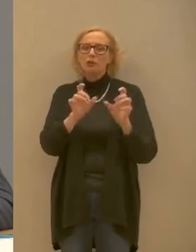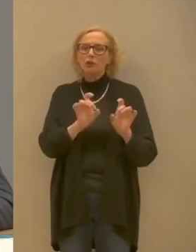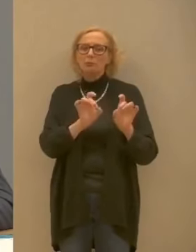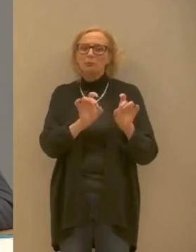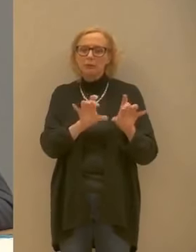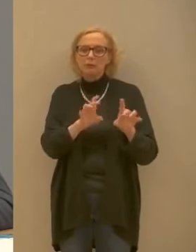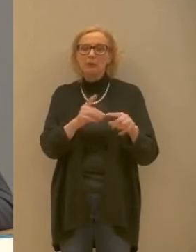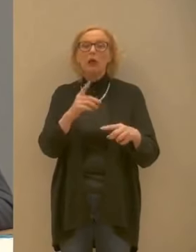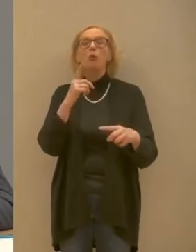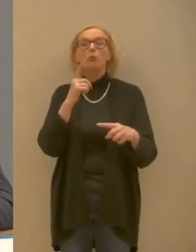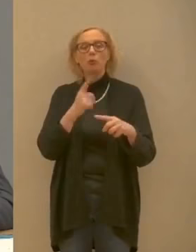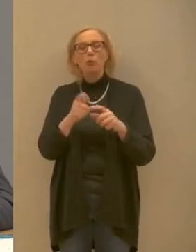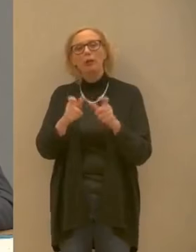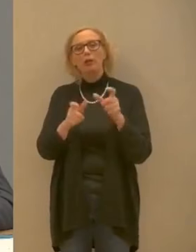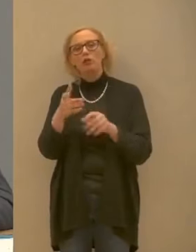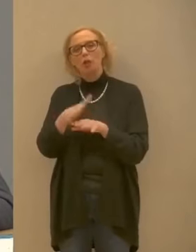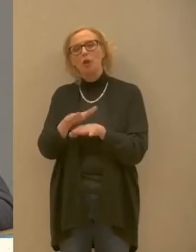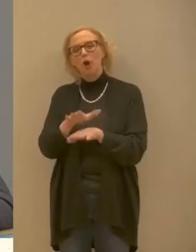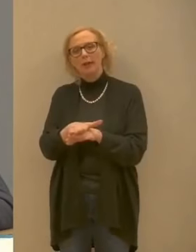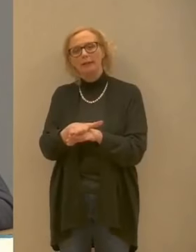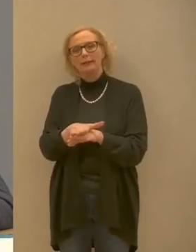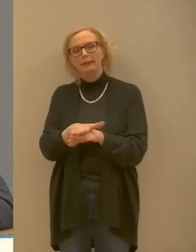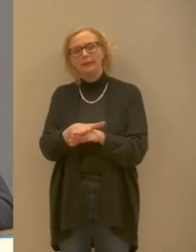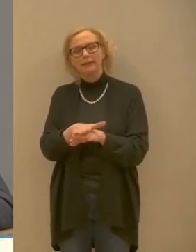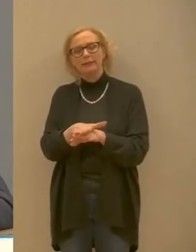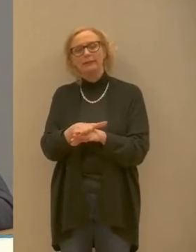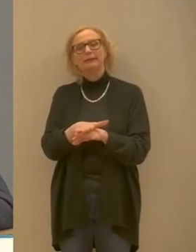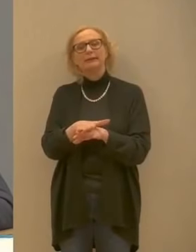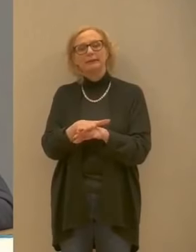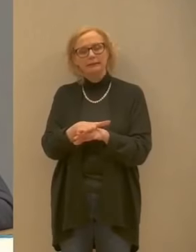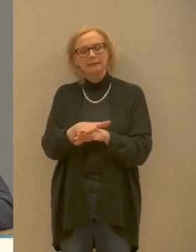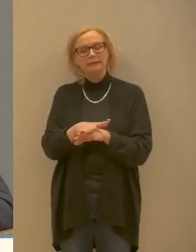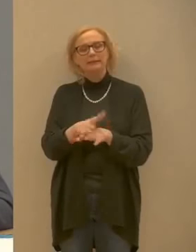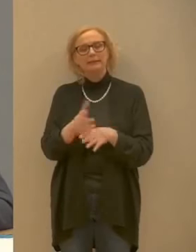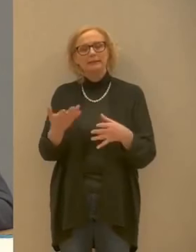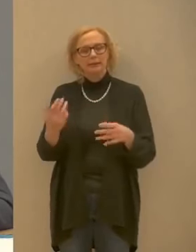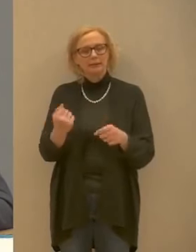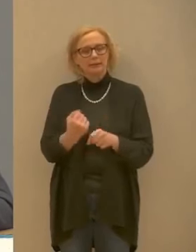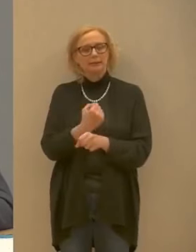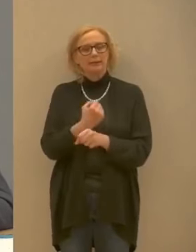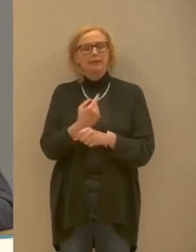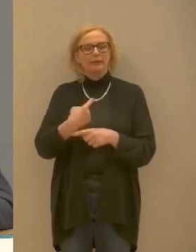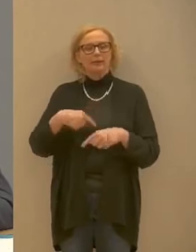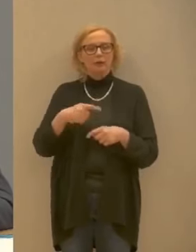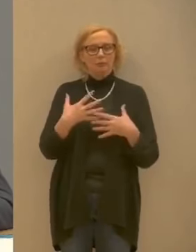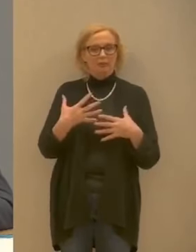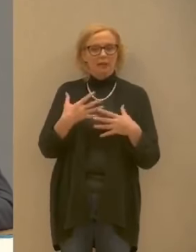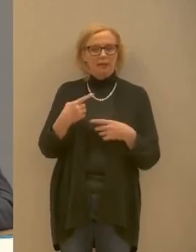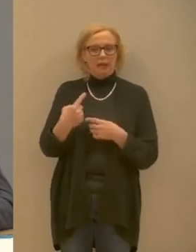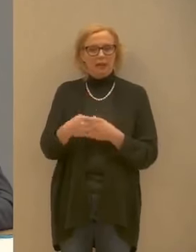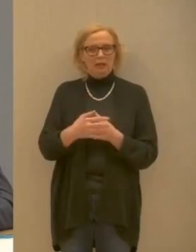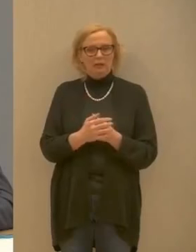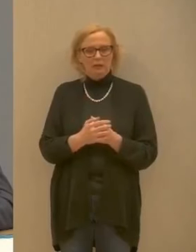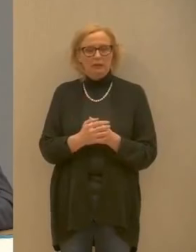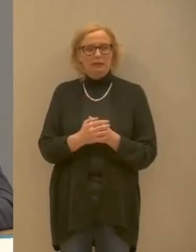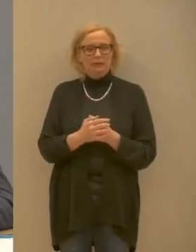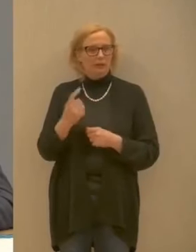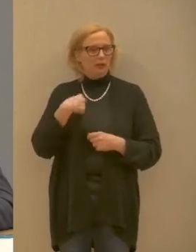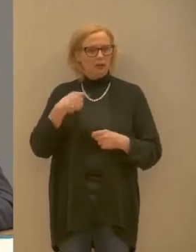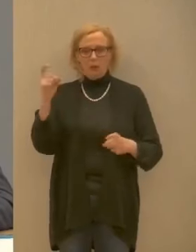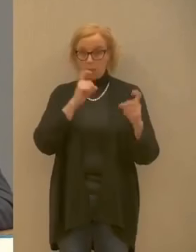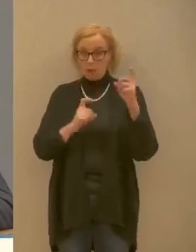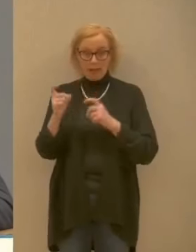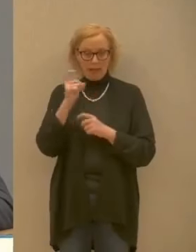anche numero di decessi, perché questo è quello che ovviamente ci spaventa di più e ci fa più